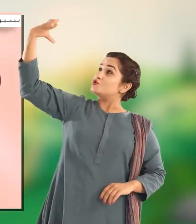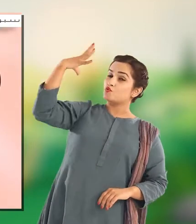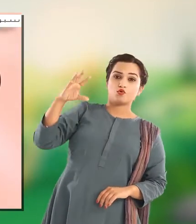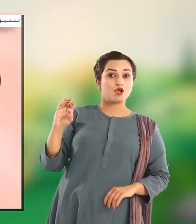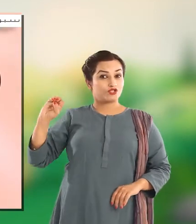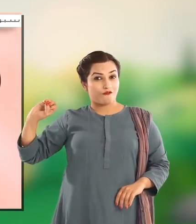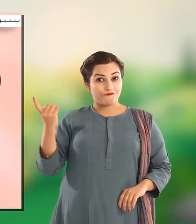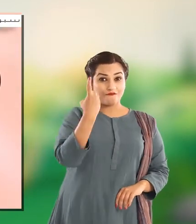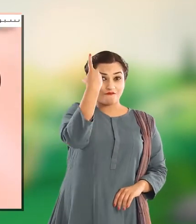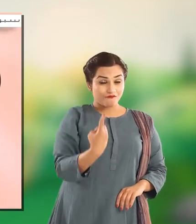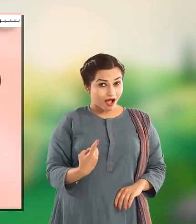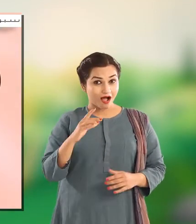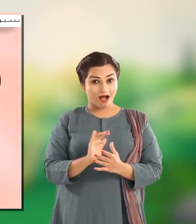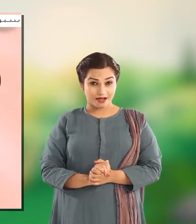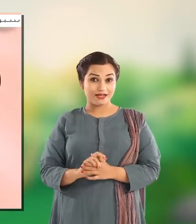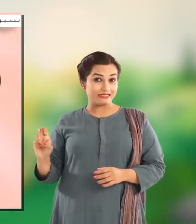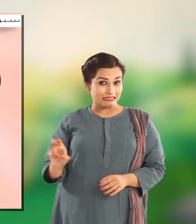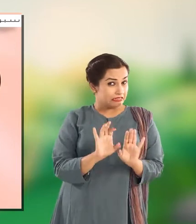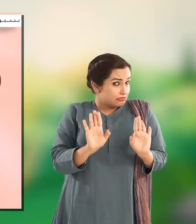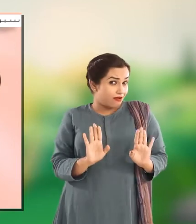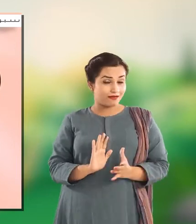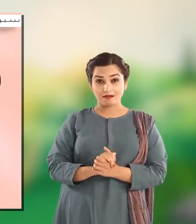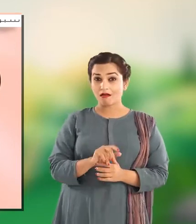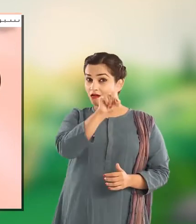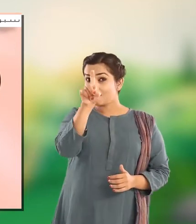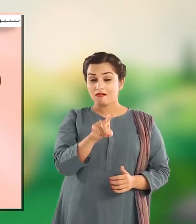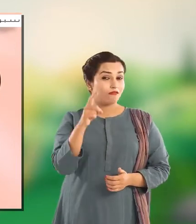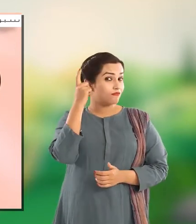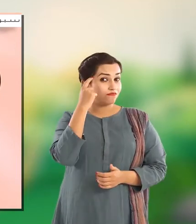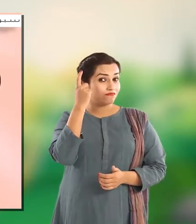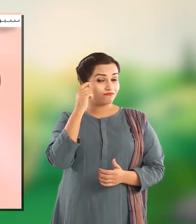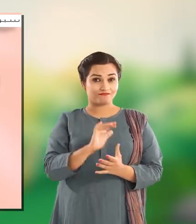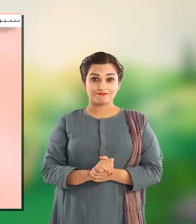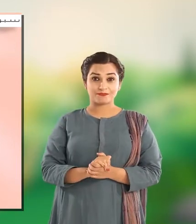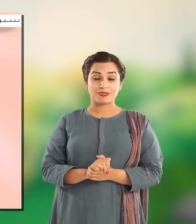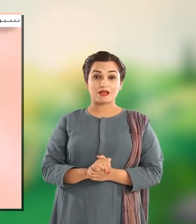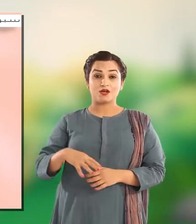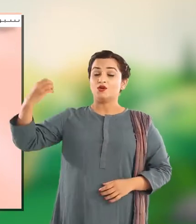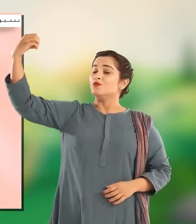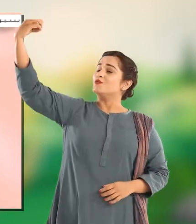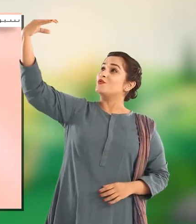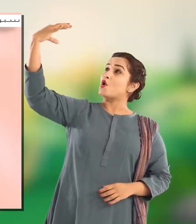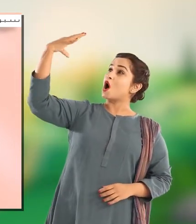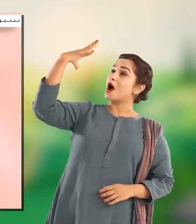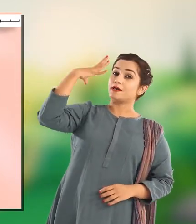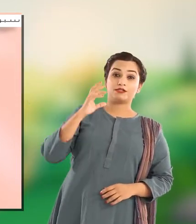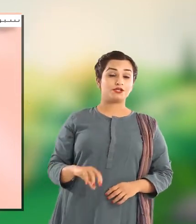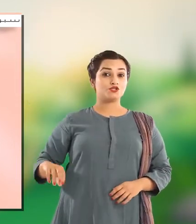ذریعہ ہے? sun the only source of light? Light کے sources دراصل دو